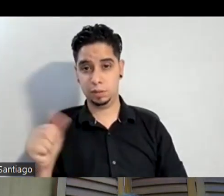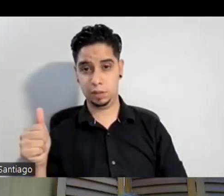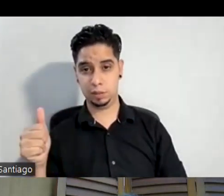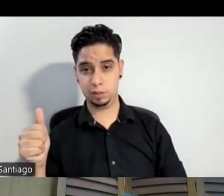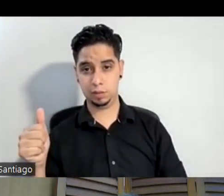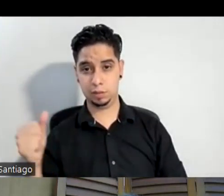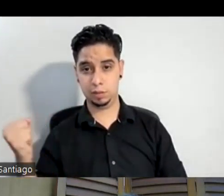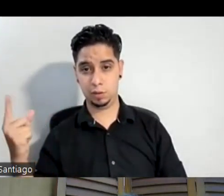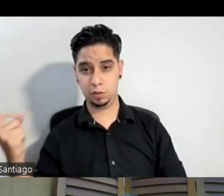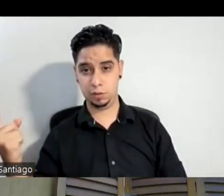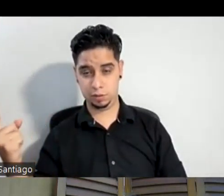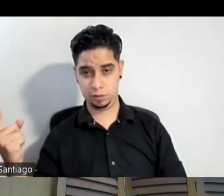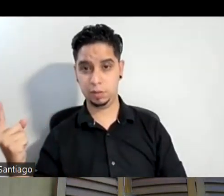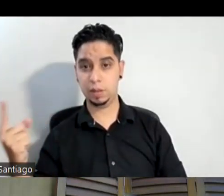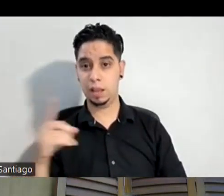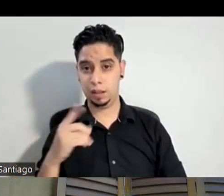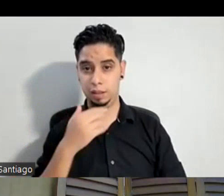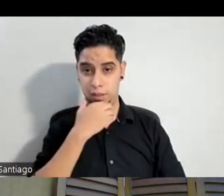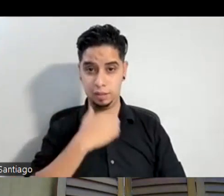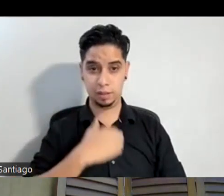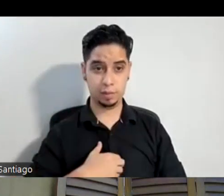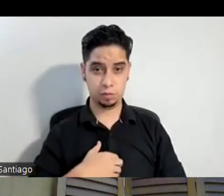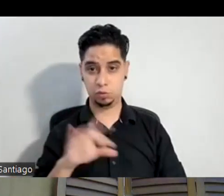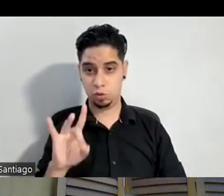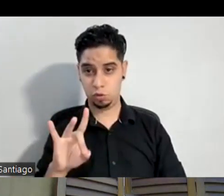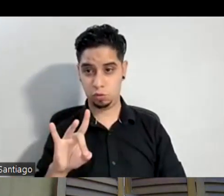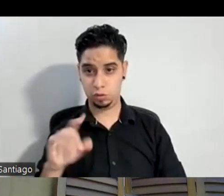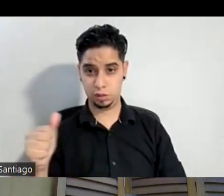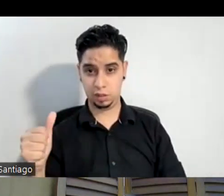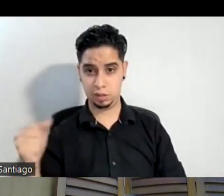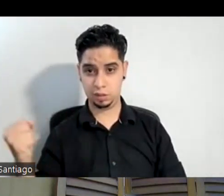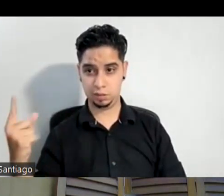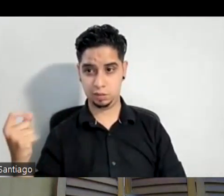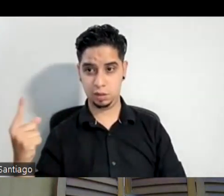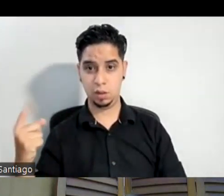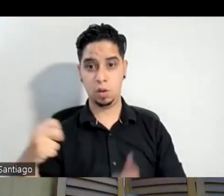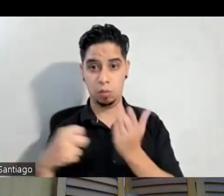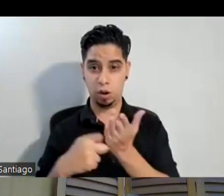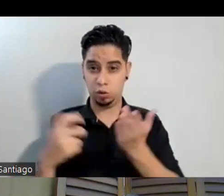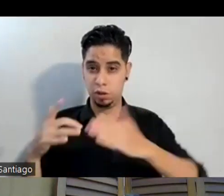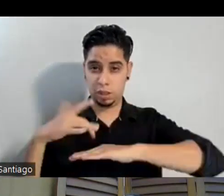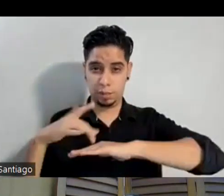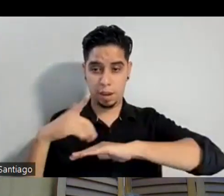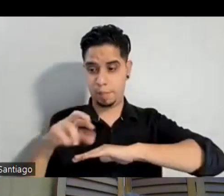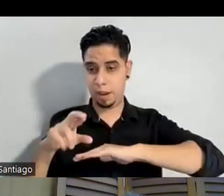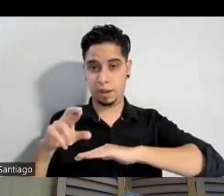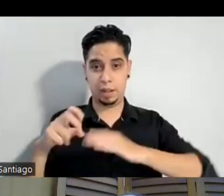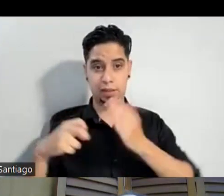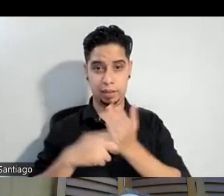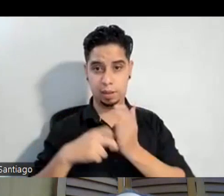11 de diciembre el número hay 8 ya están disponibles en prticket punto com 8